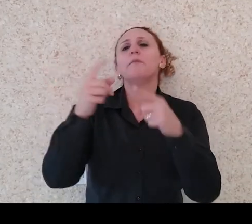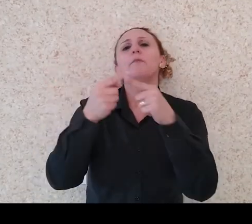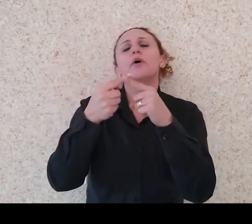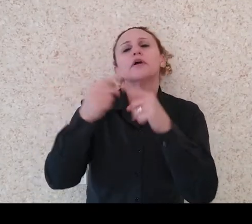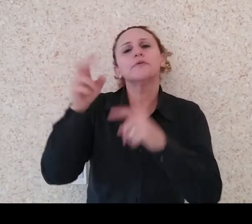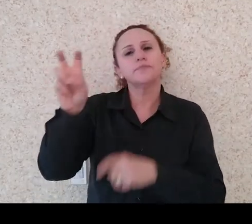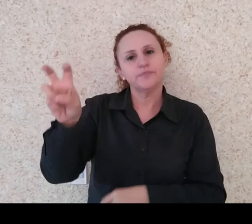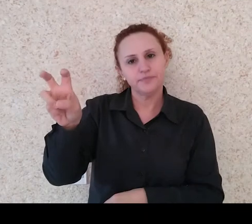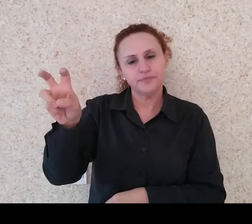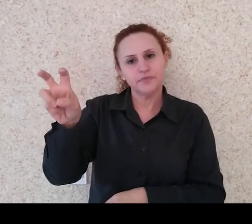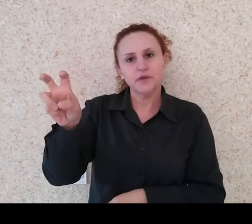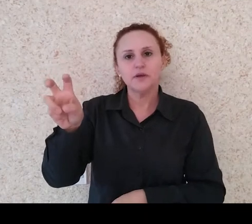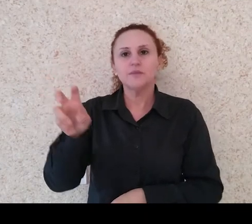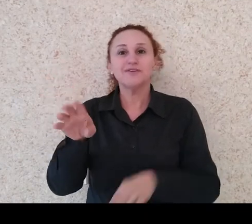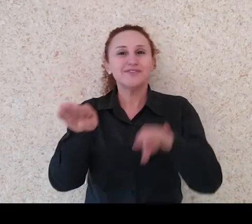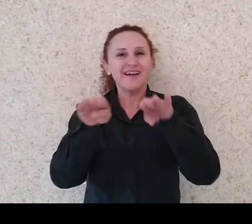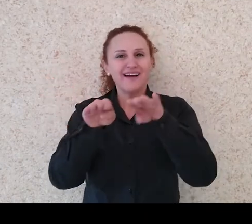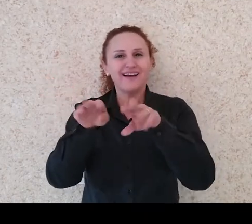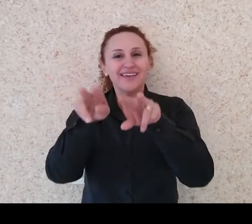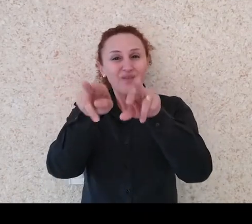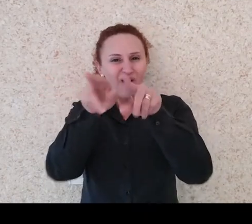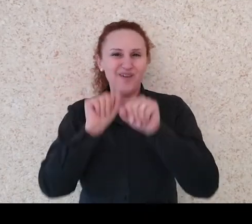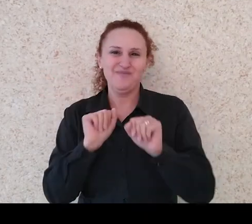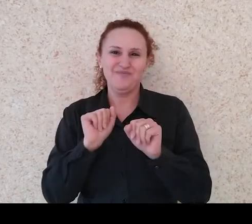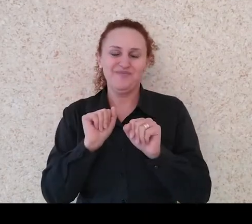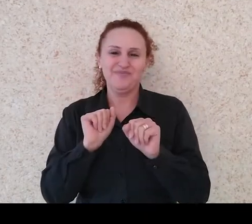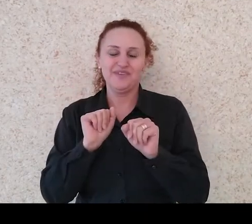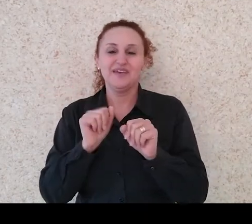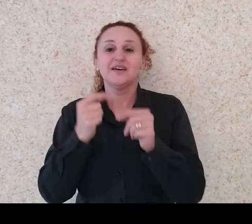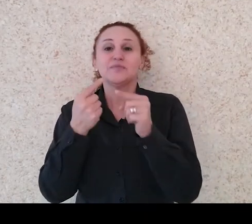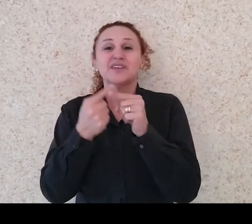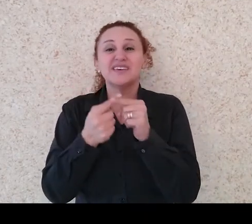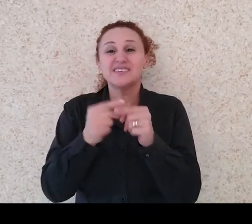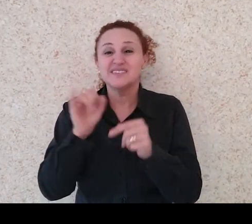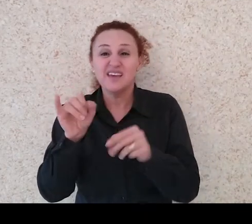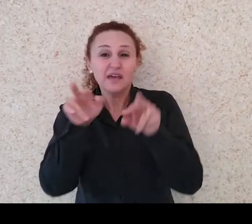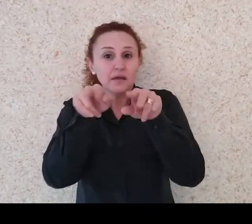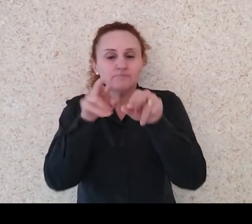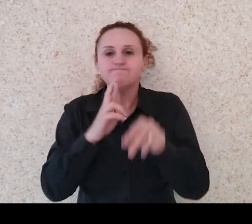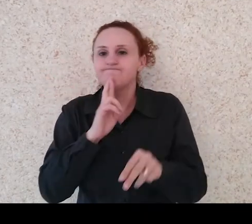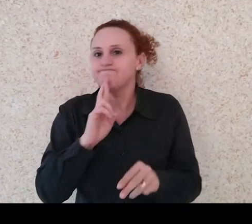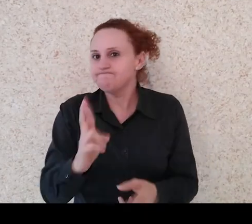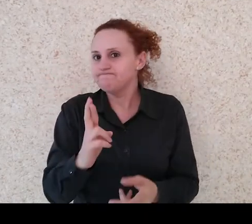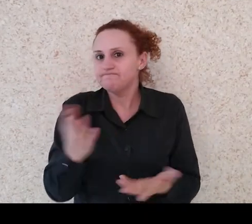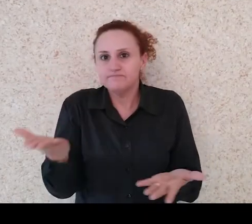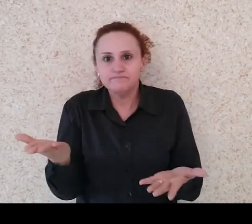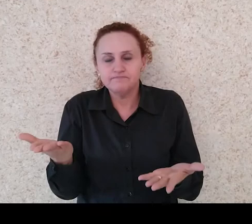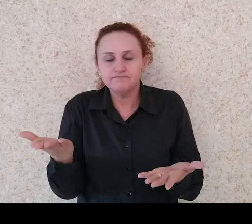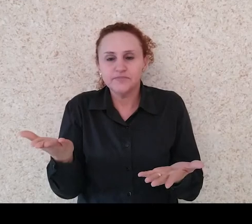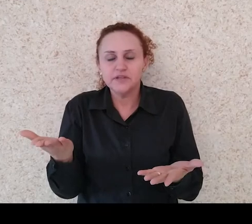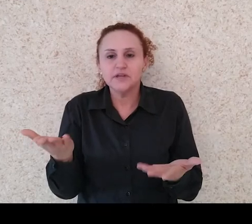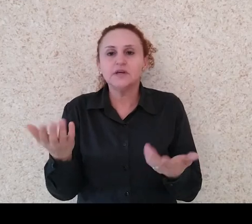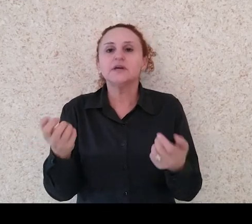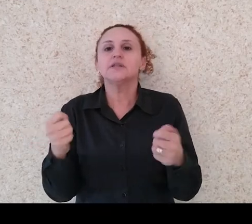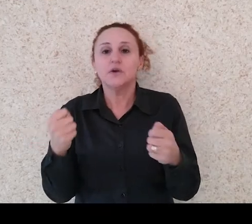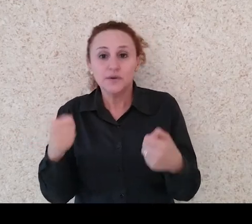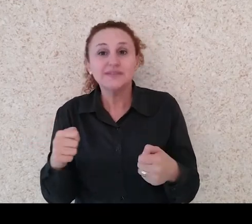não haja impacto. Então, nessa banca são profissionais tradutores e intérpretes de libras e